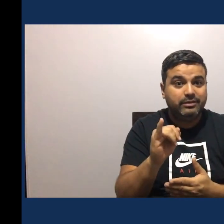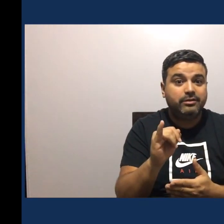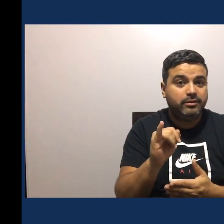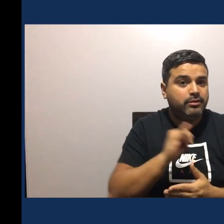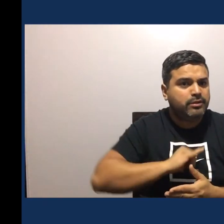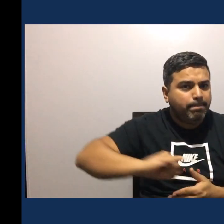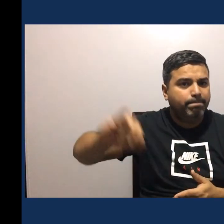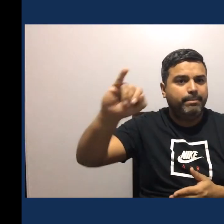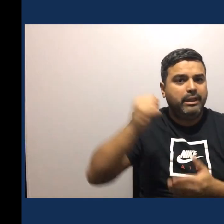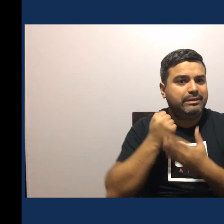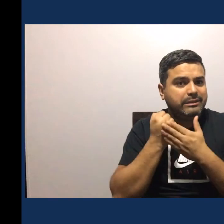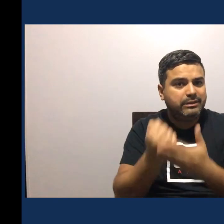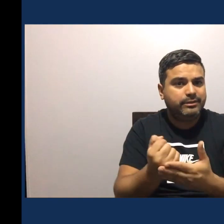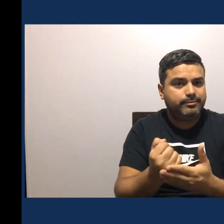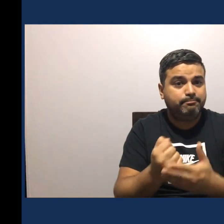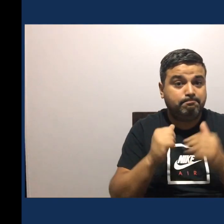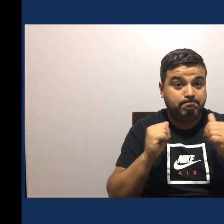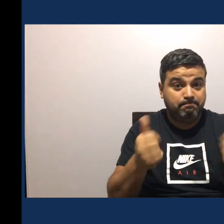Tentando de Y Víde Y Y